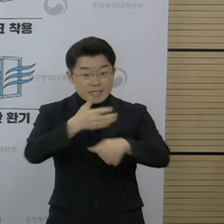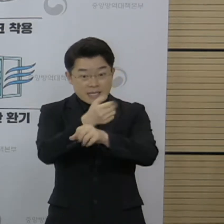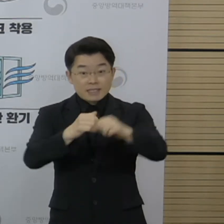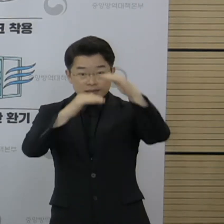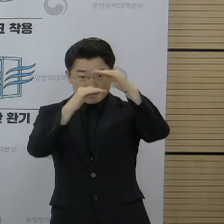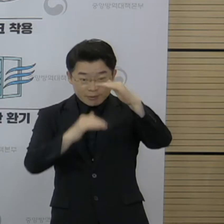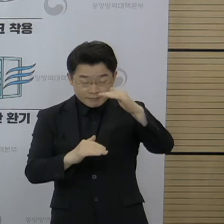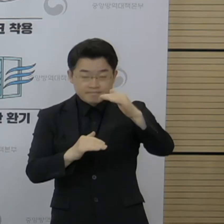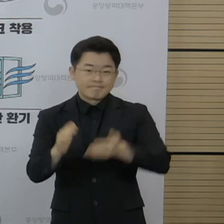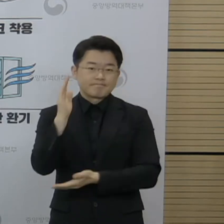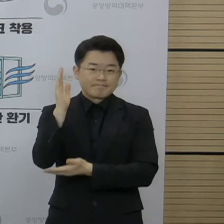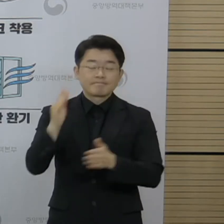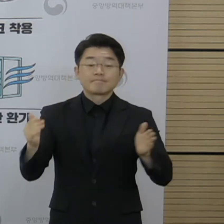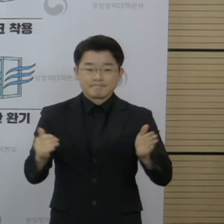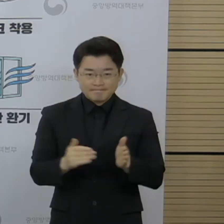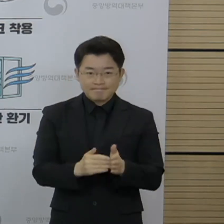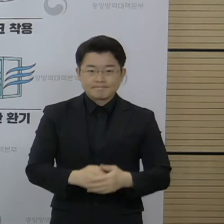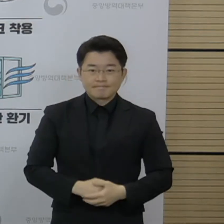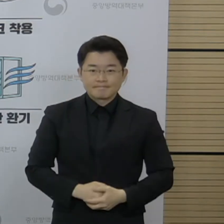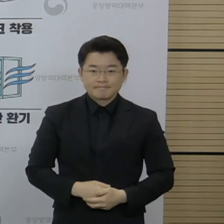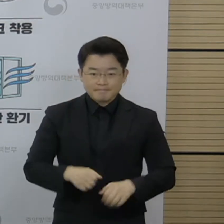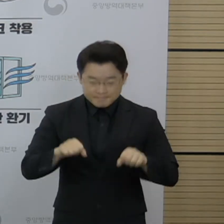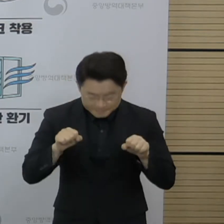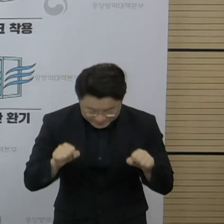관련된 브리핑은 마치도록 하겠습니다.